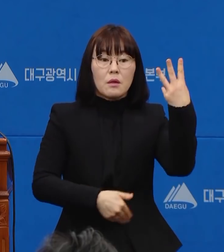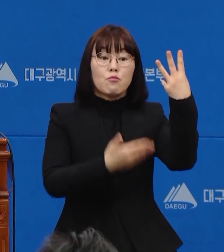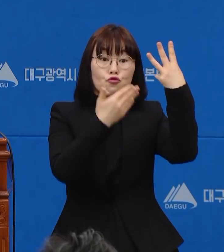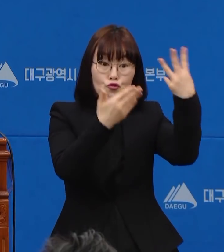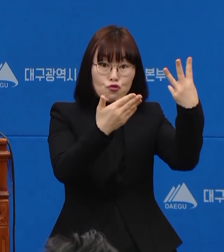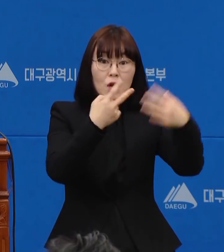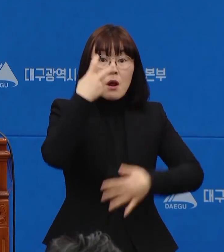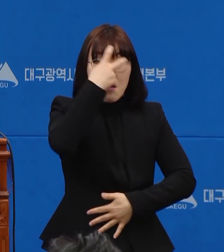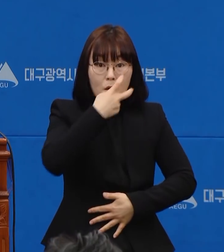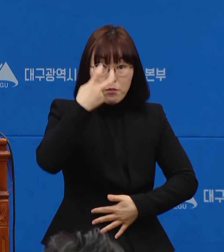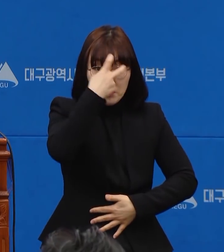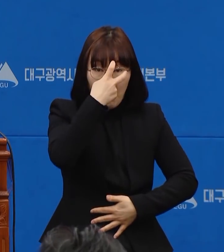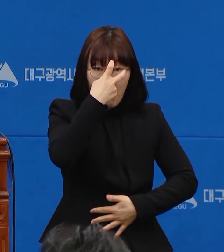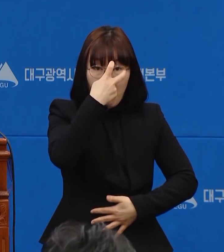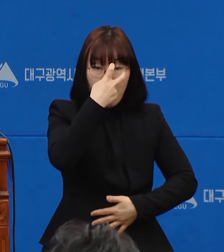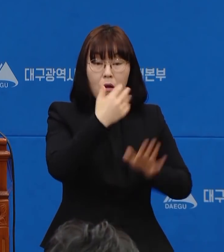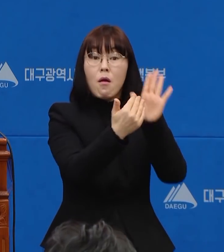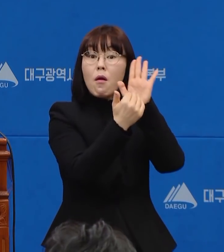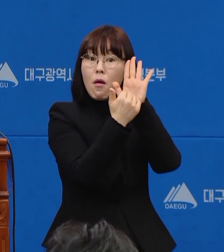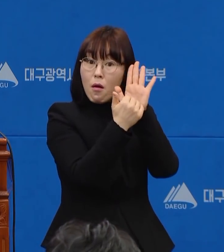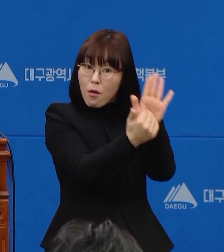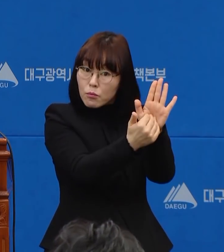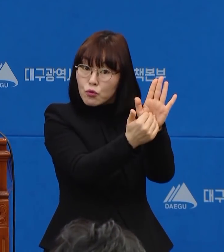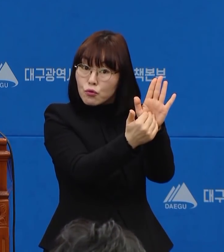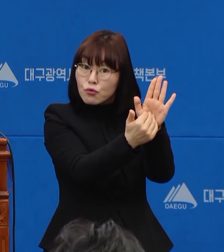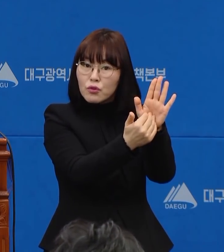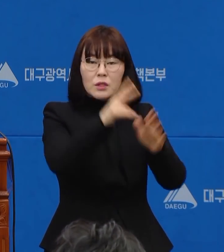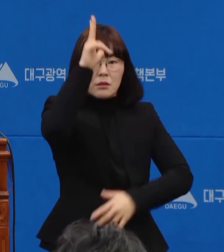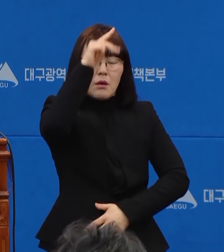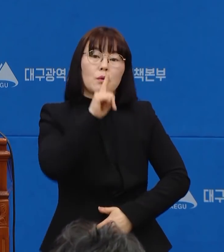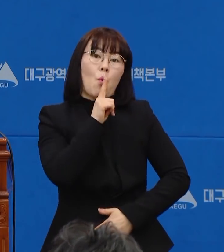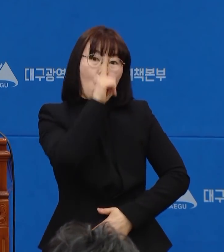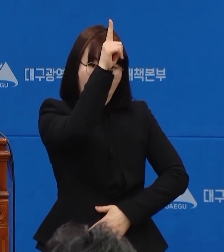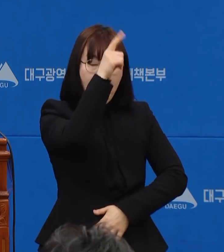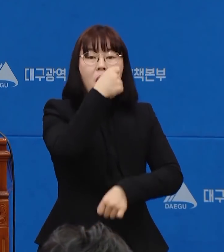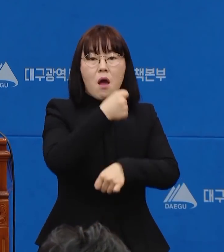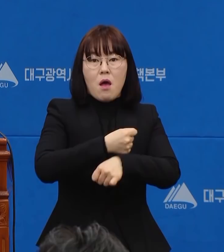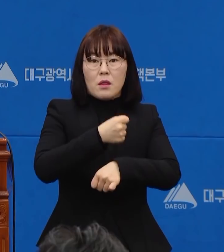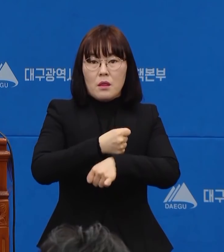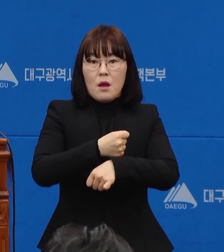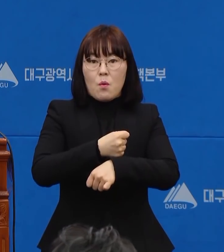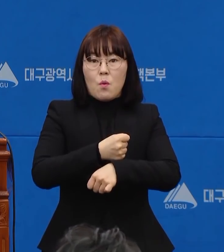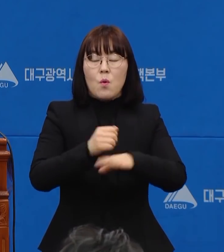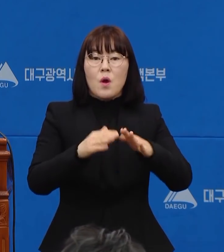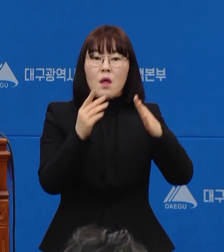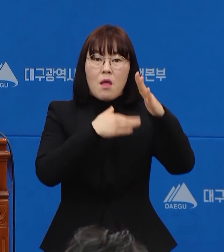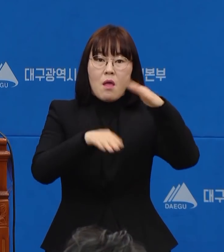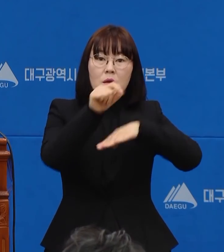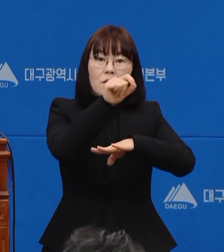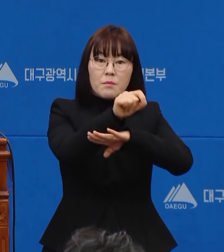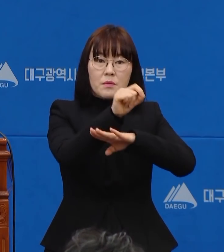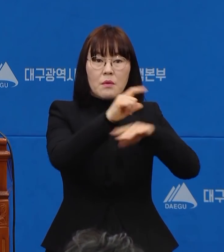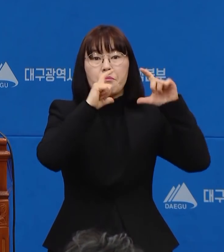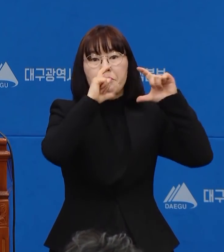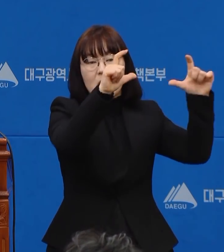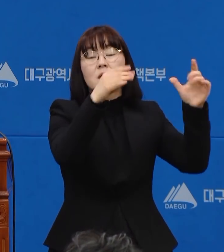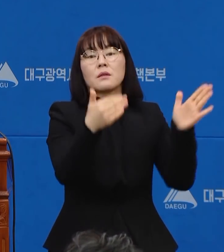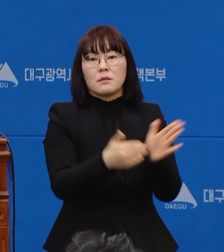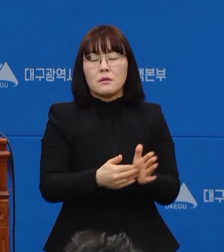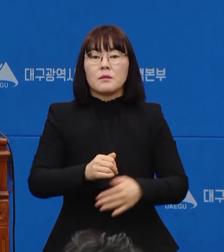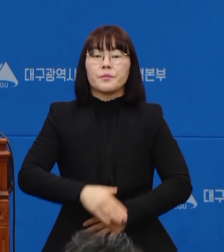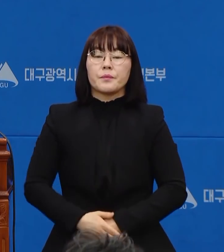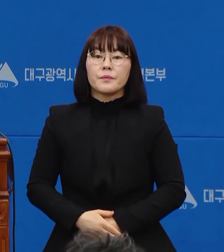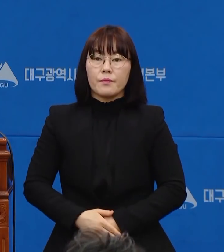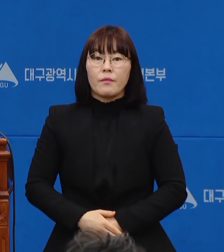9일까지 검사를 받지 않은 분들은 저만 고발 조치할 것임을 행정명령으로 고지한 바 있습니다.